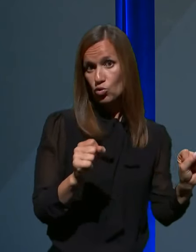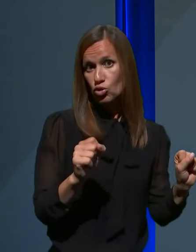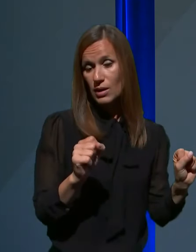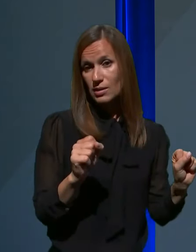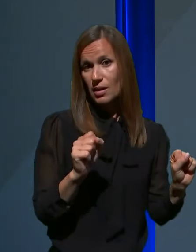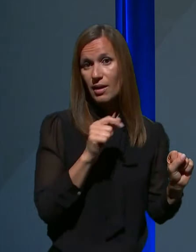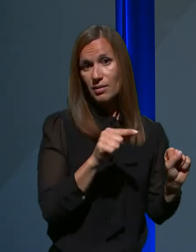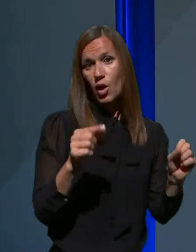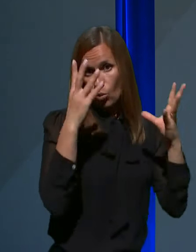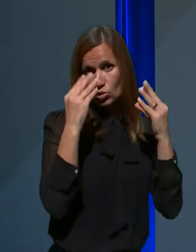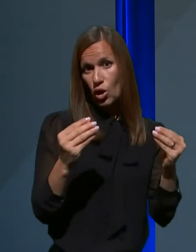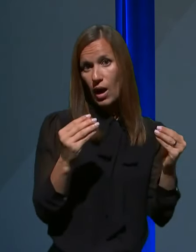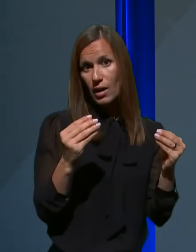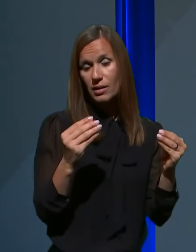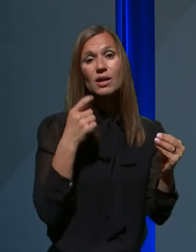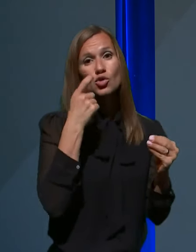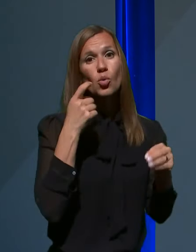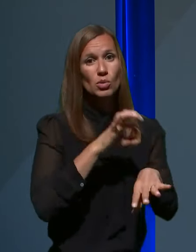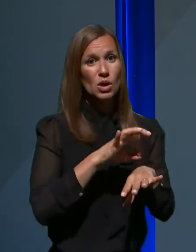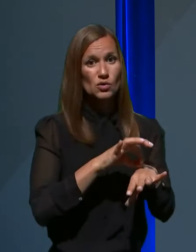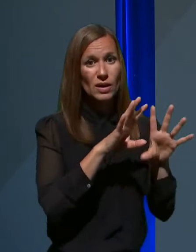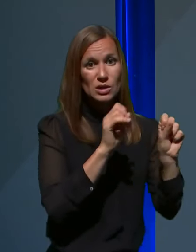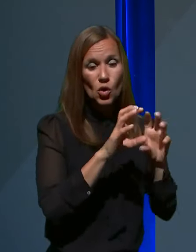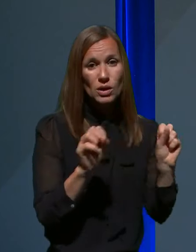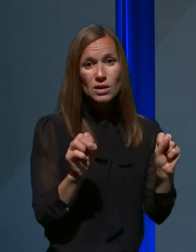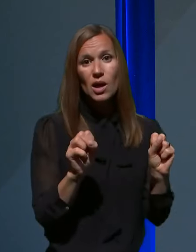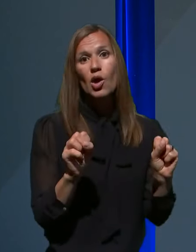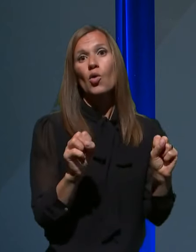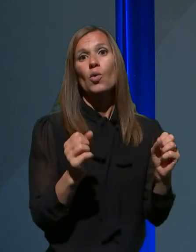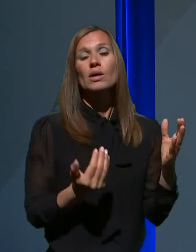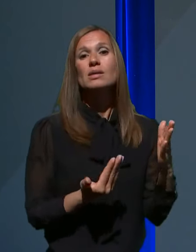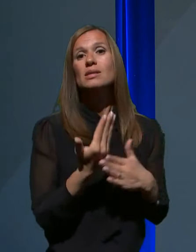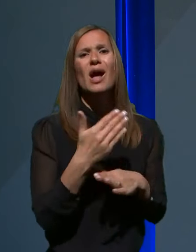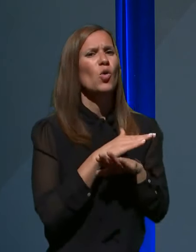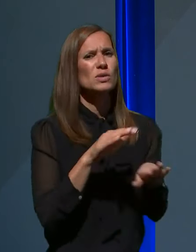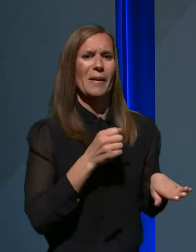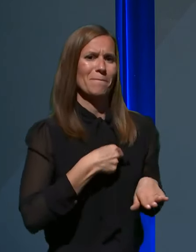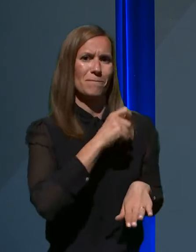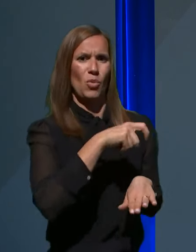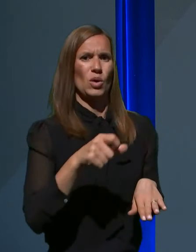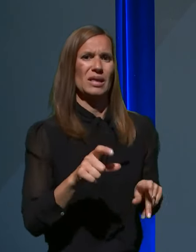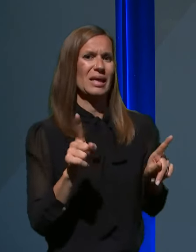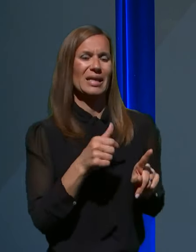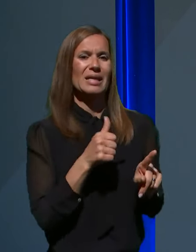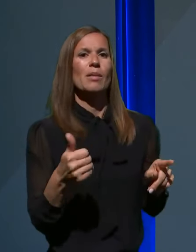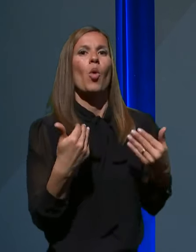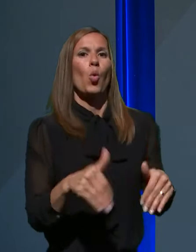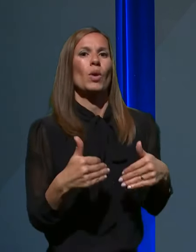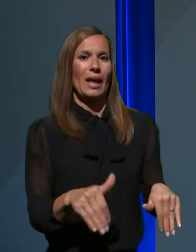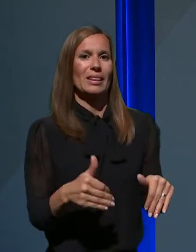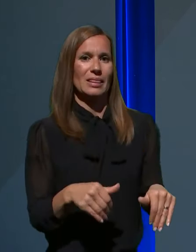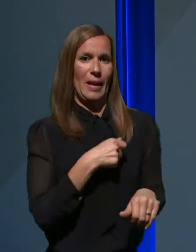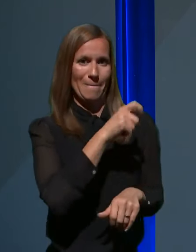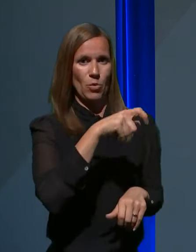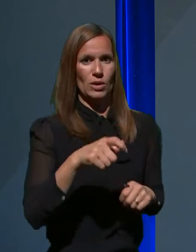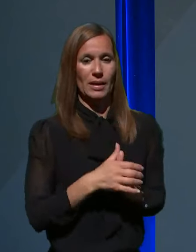običajnih zobozdravstvenih storitev za pač vse bovnike, ne samo za urgentne. Zdaj, kar